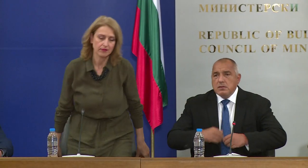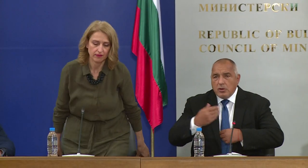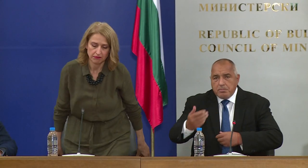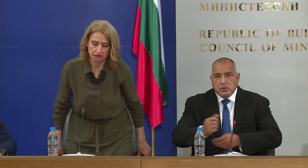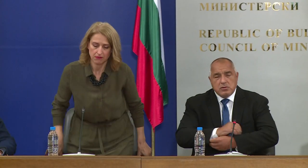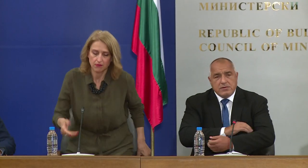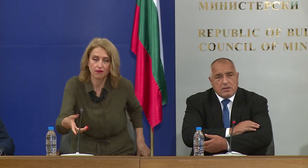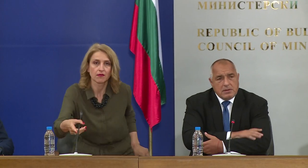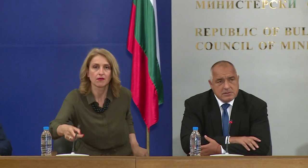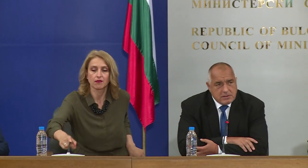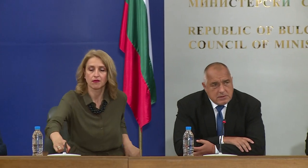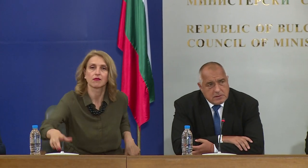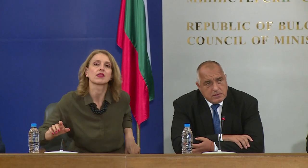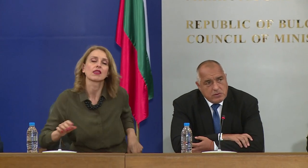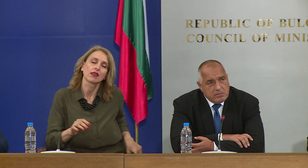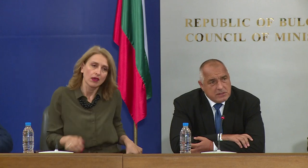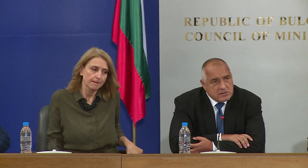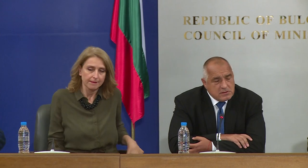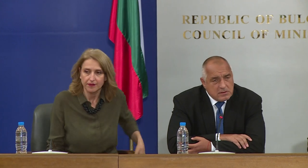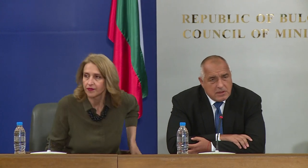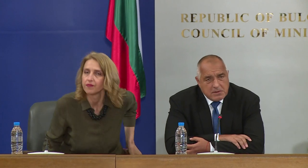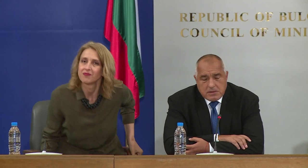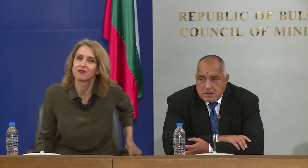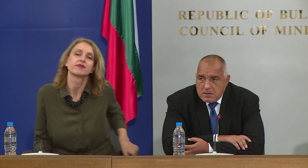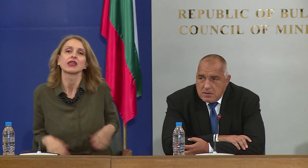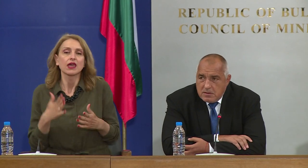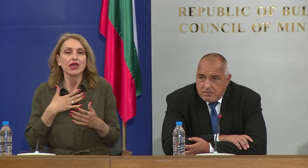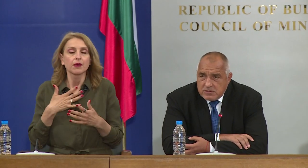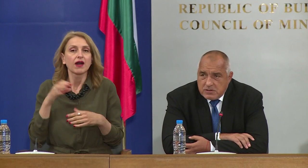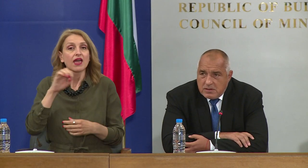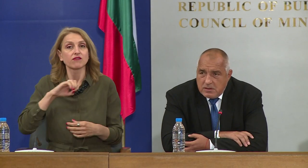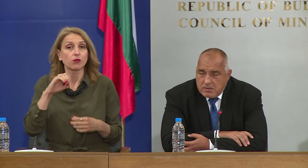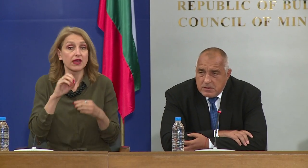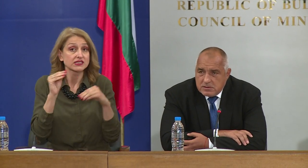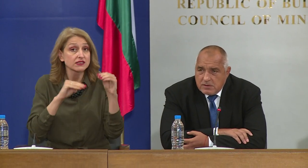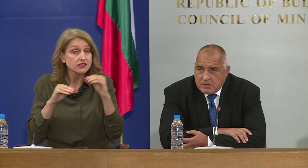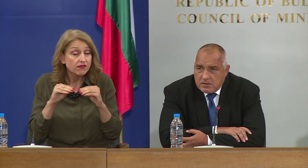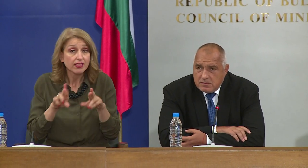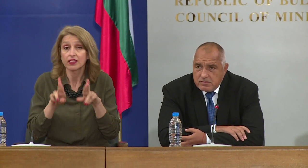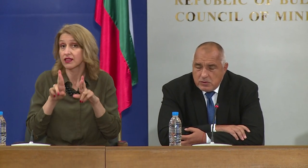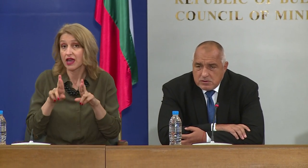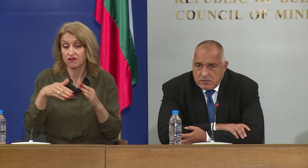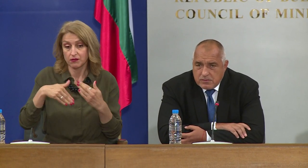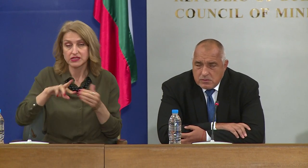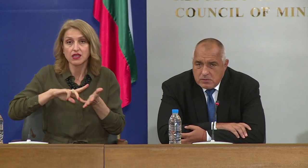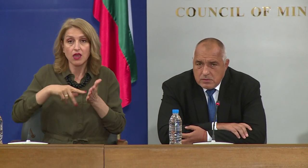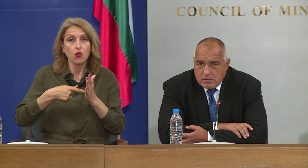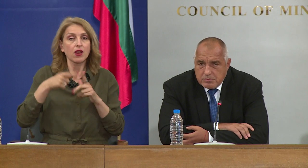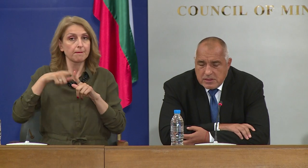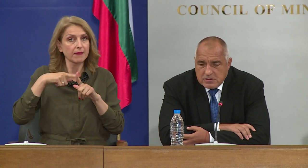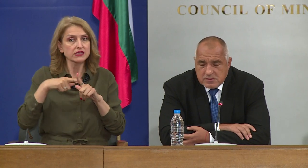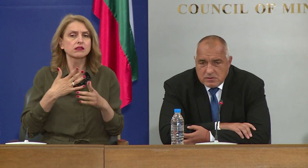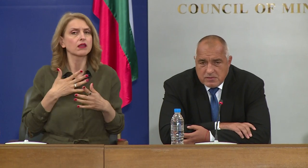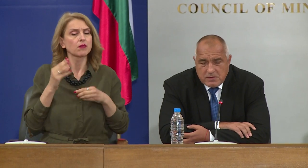Той е подготвителен за юли месец. Надяваме вече да имаме съвет в Брюксел, в който